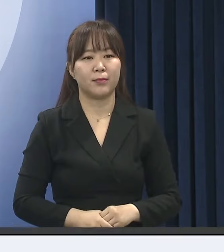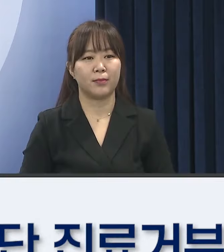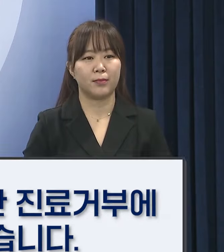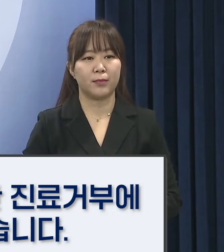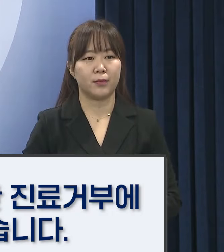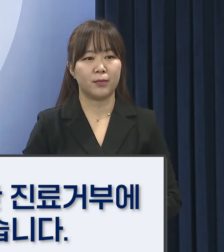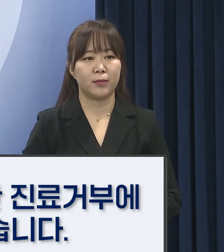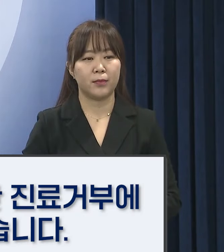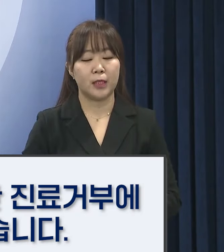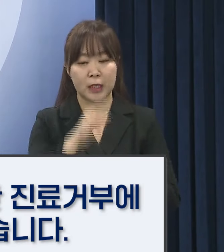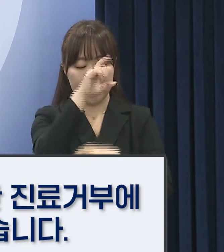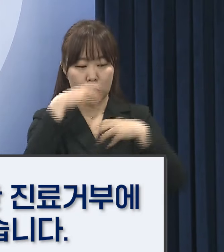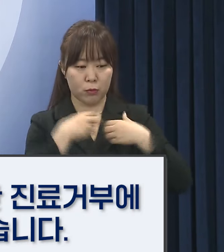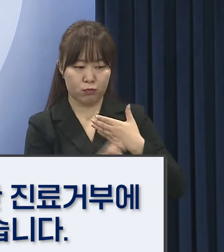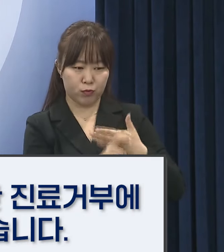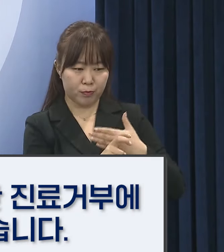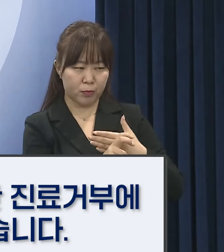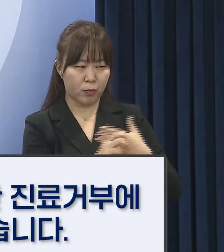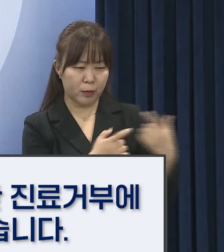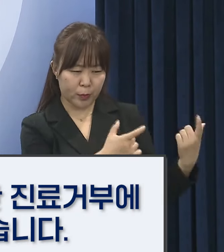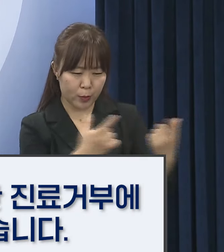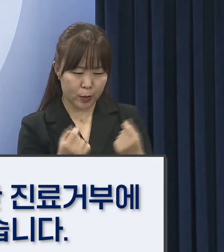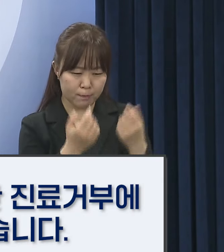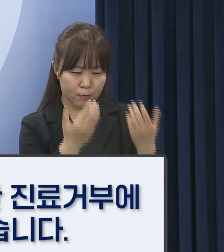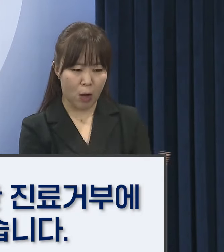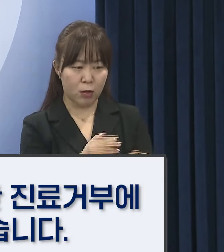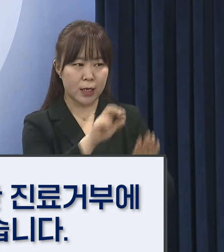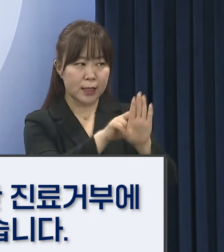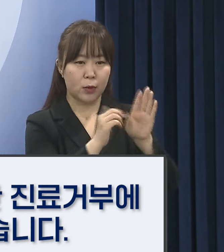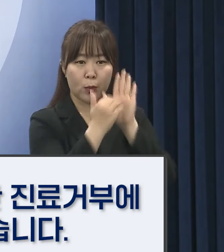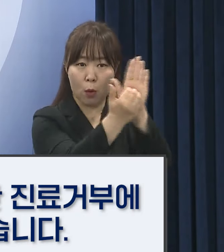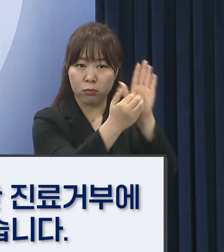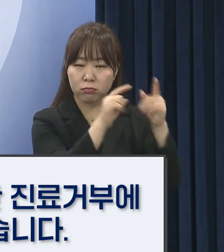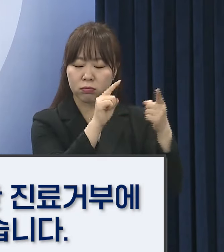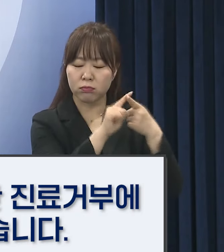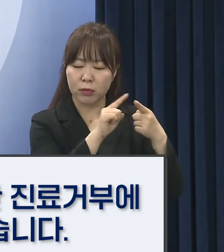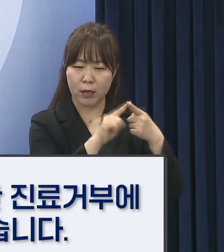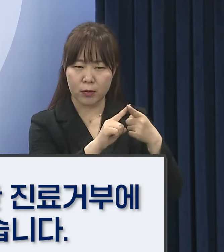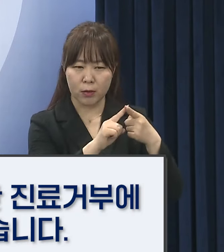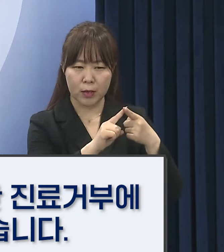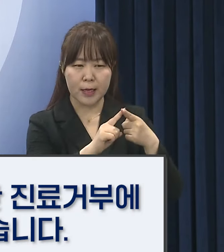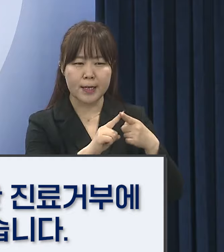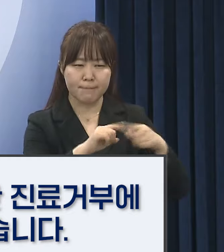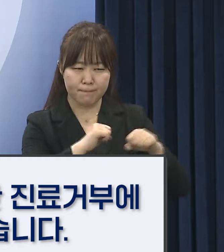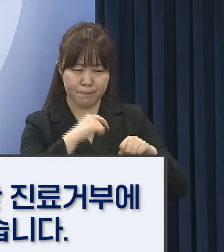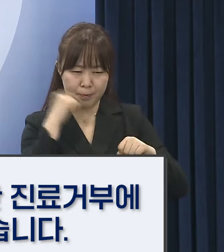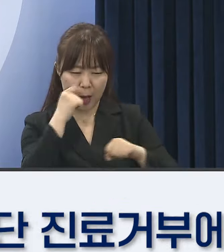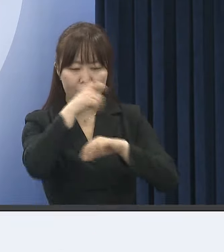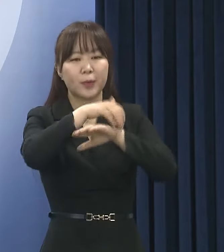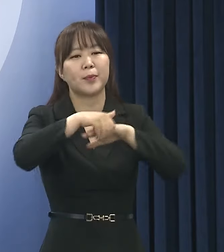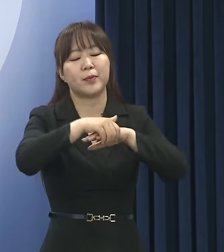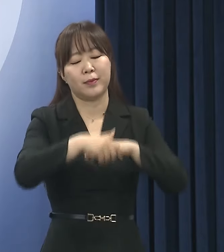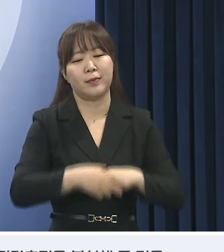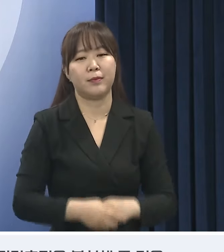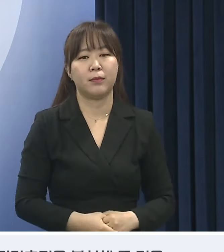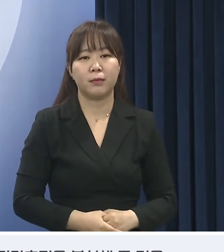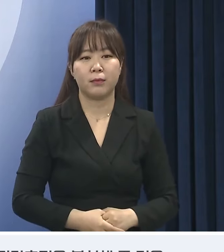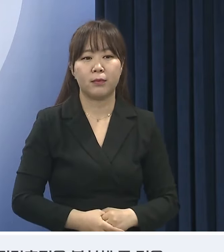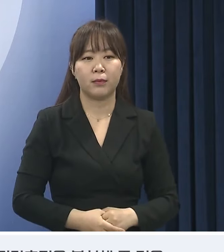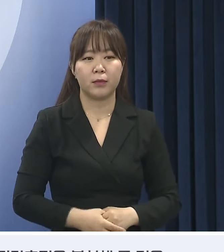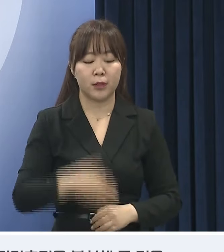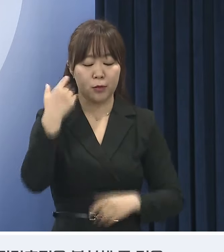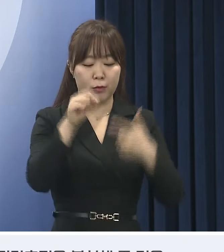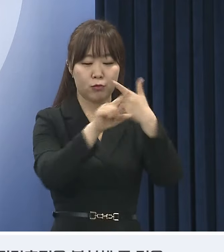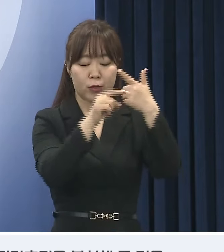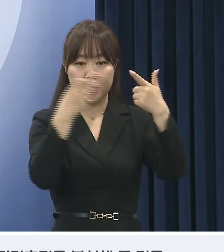정부는 불법적인 집단 진료 거부에 엄정하게 대응해 나갈 것입니다. 정부는